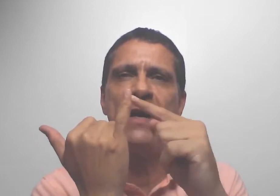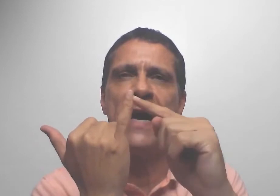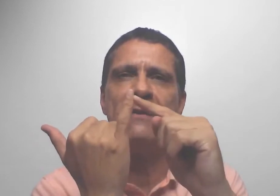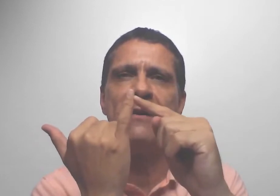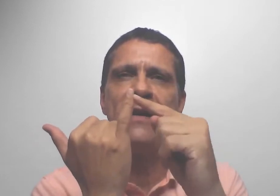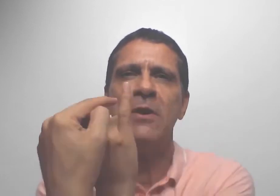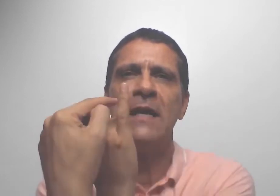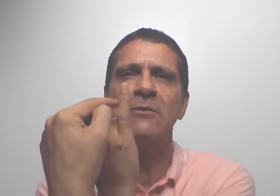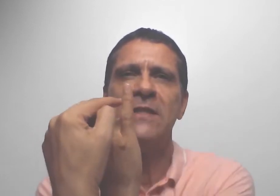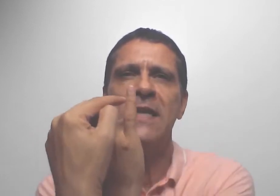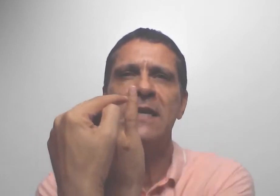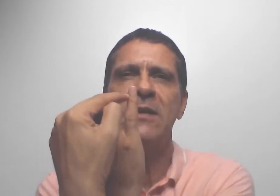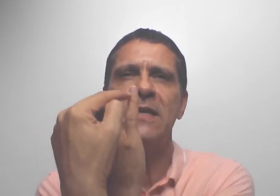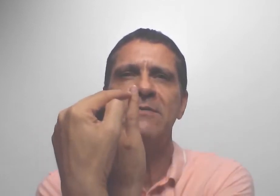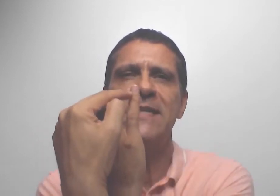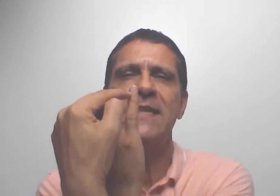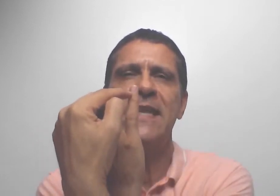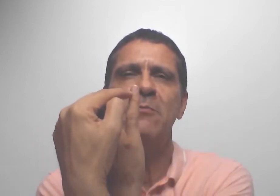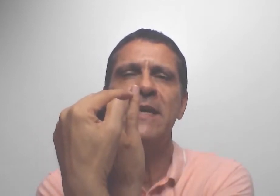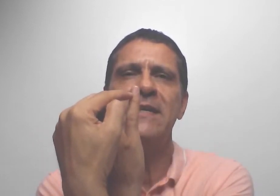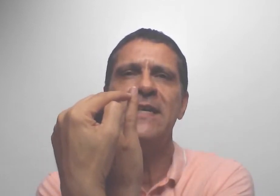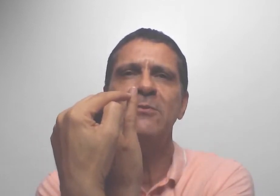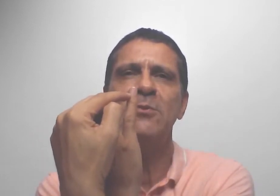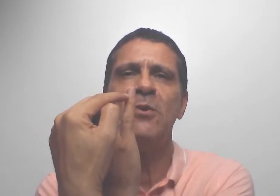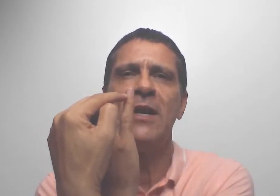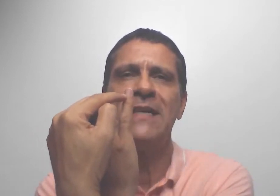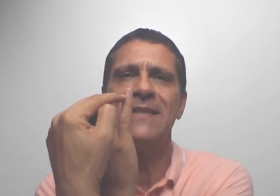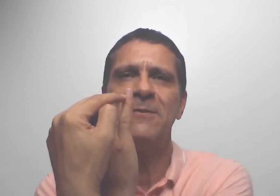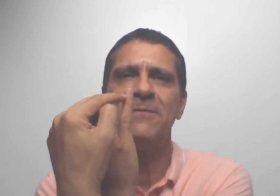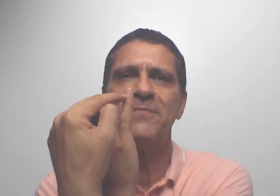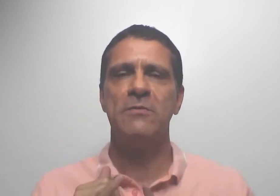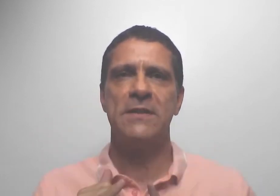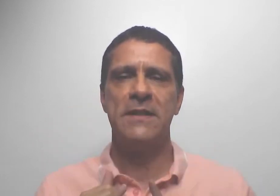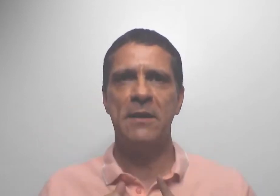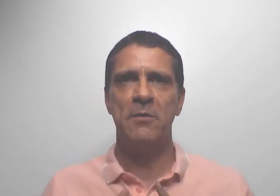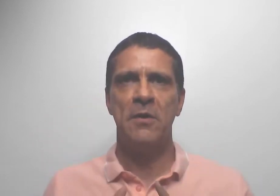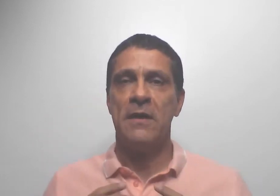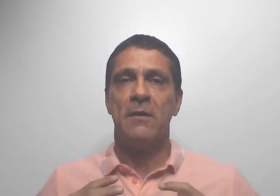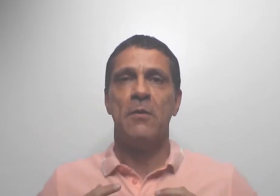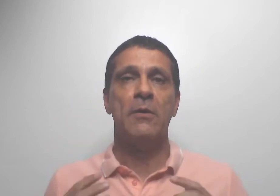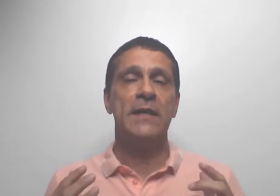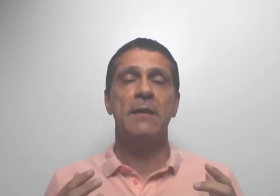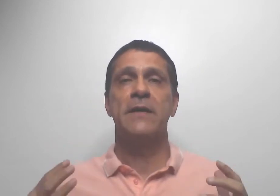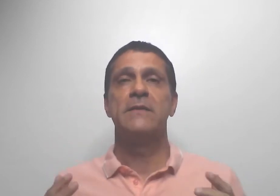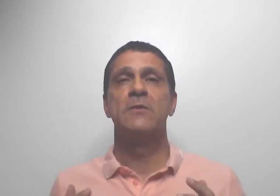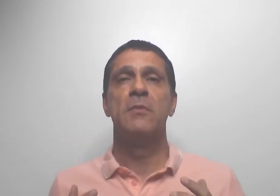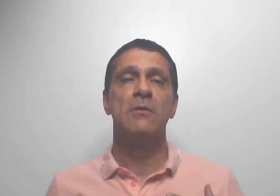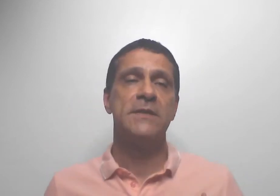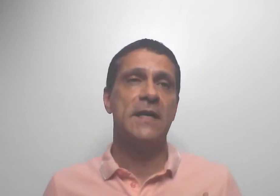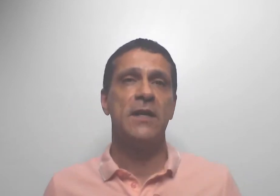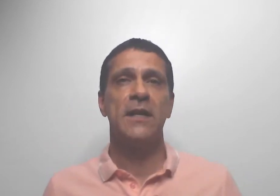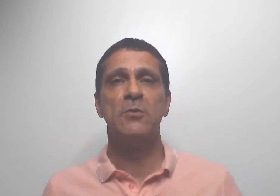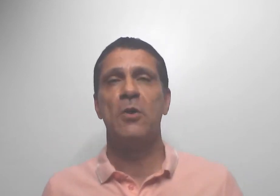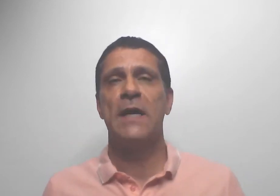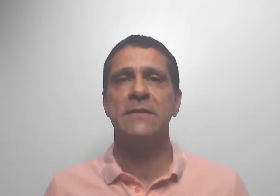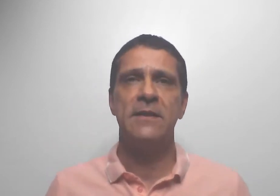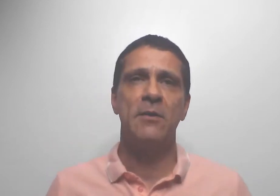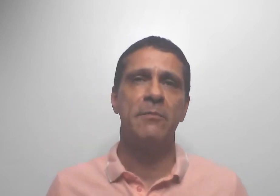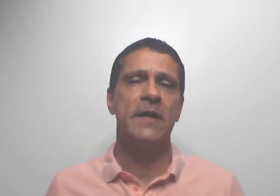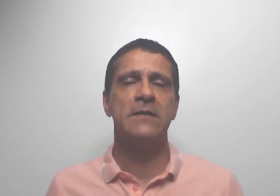delgar e do lado de dentro aqui, você tem o meridiano do coração. Quando você tem, alguém está passando mal, você acha que é do coração, a